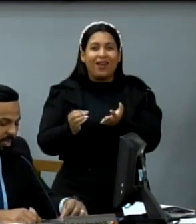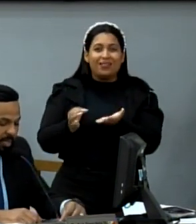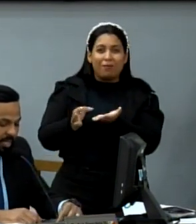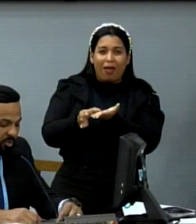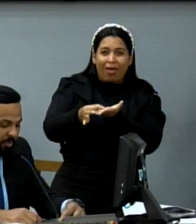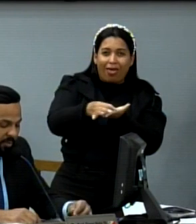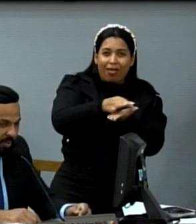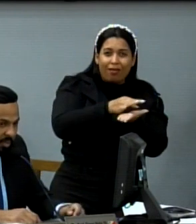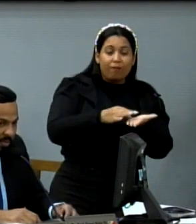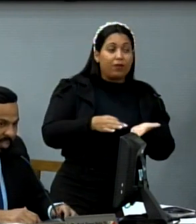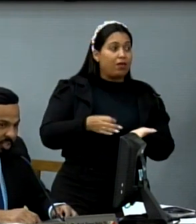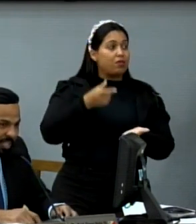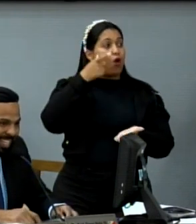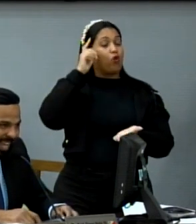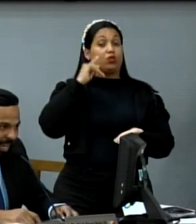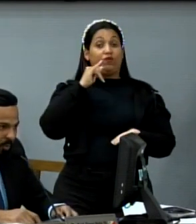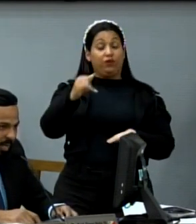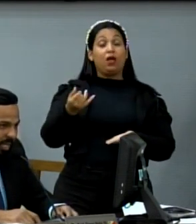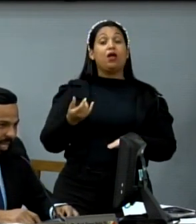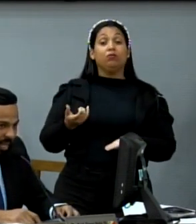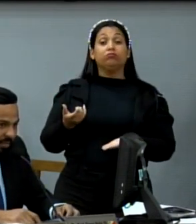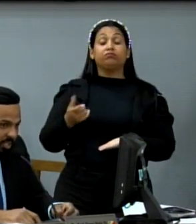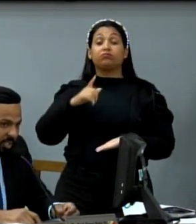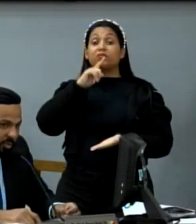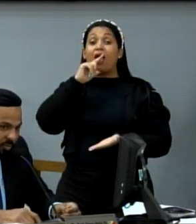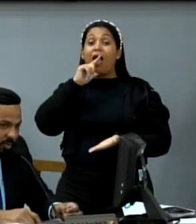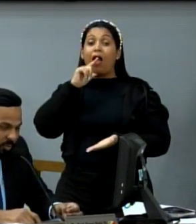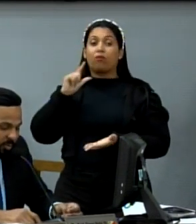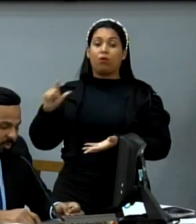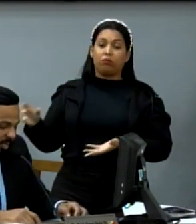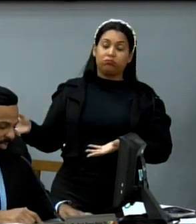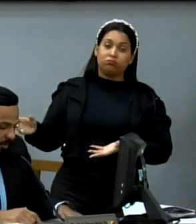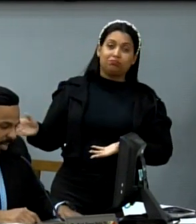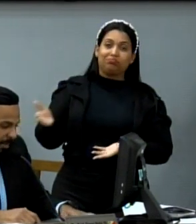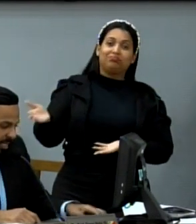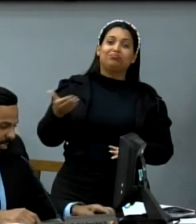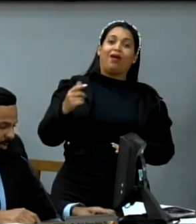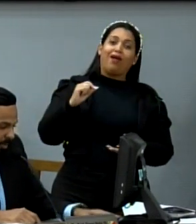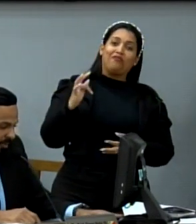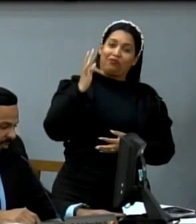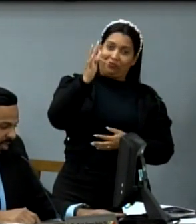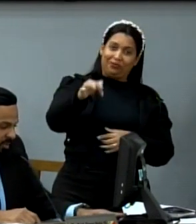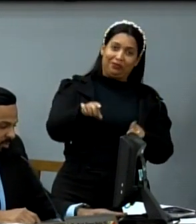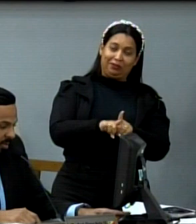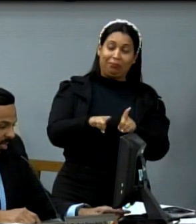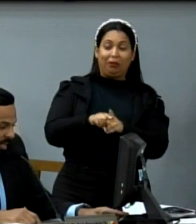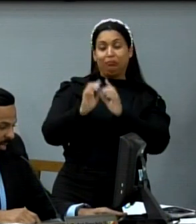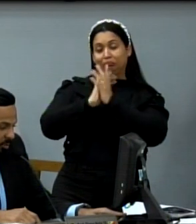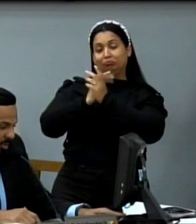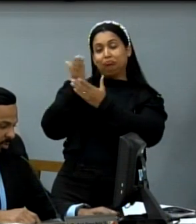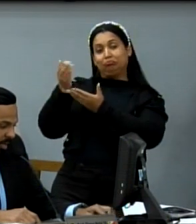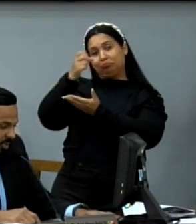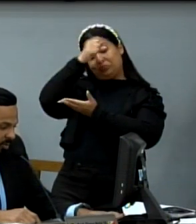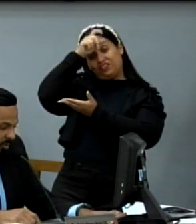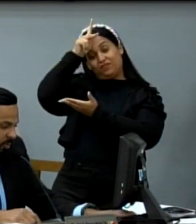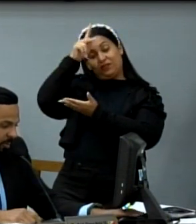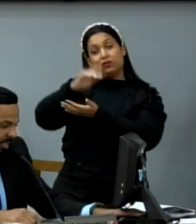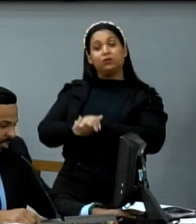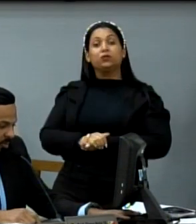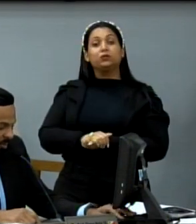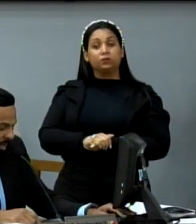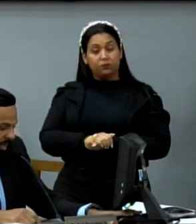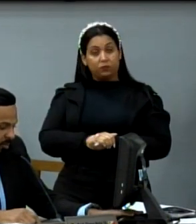disse ontem no gabinete do prefeito, investir em água é investir no futuro. Então, parabéns também ao prefeito, que a Constroeste